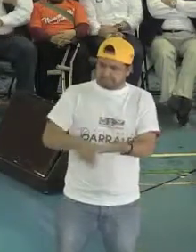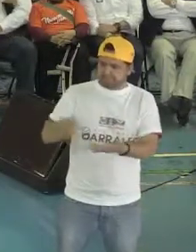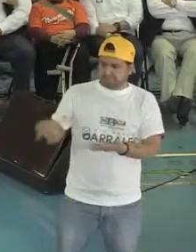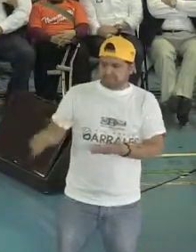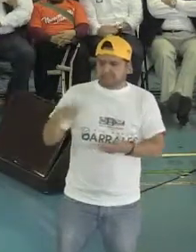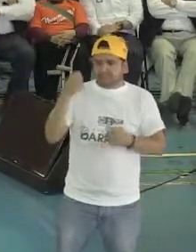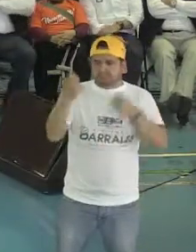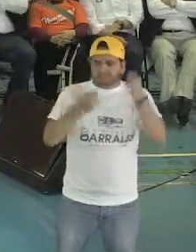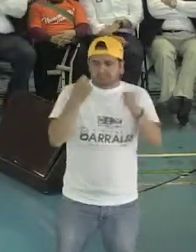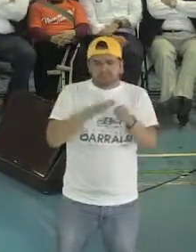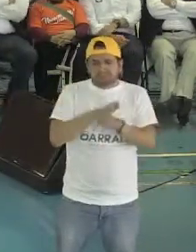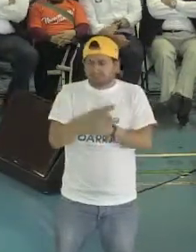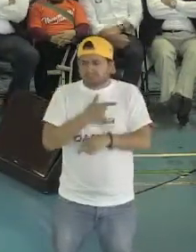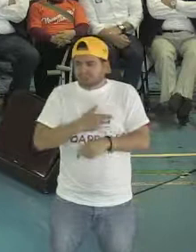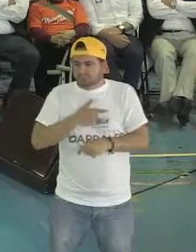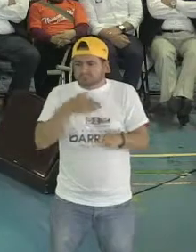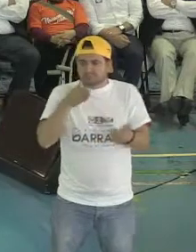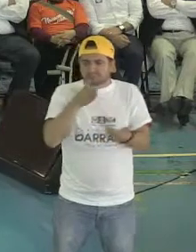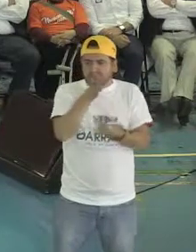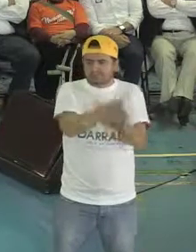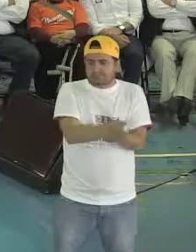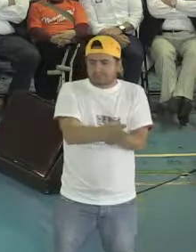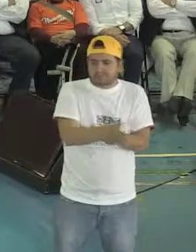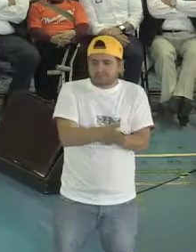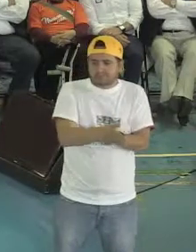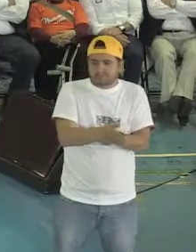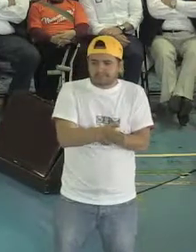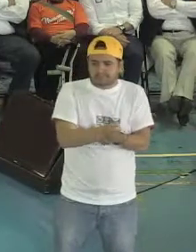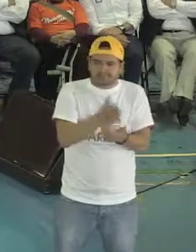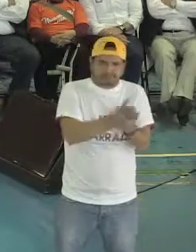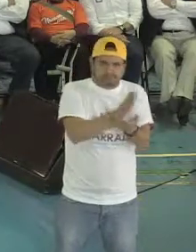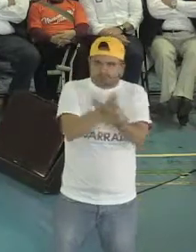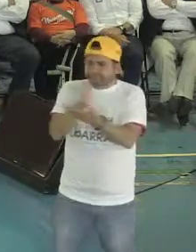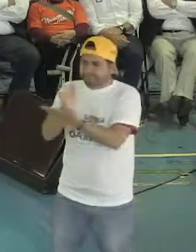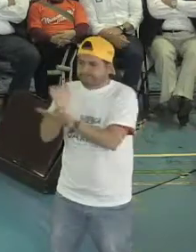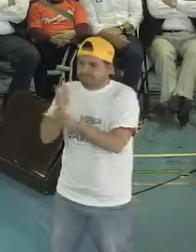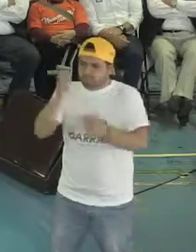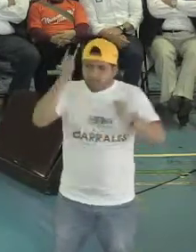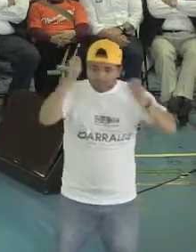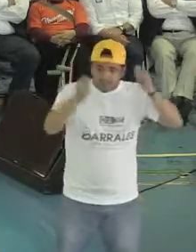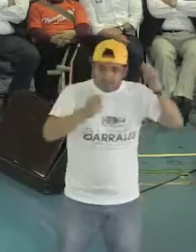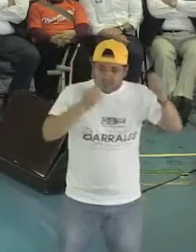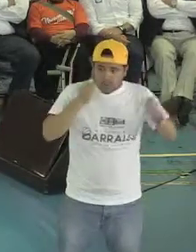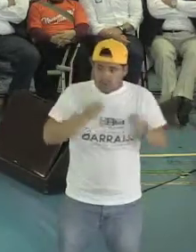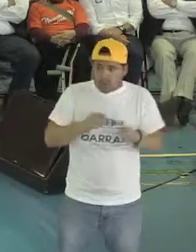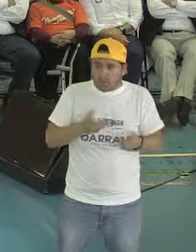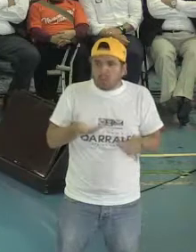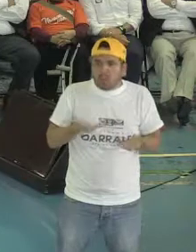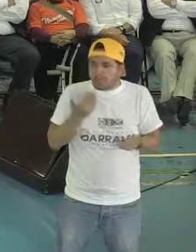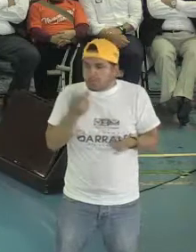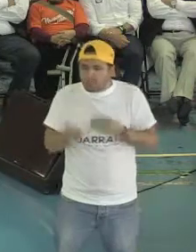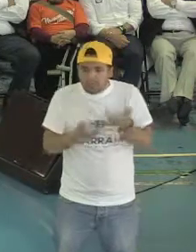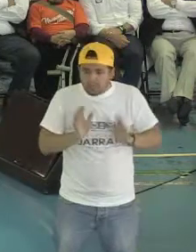especiales donde la gente siempre va. Y esos módulos turísticos no faltan nada para que